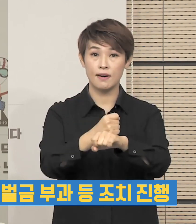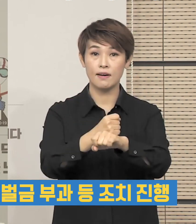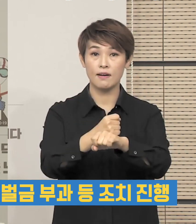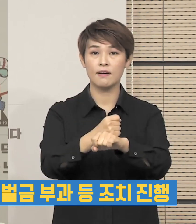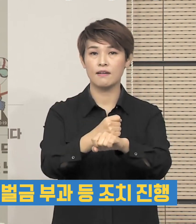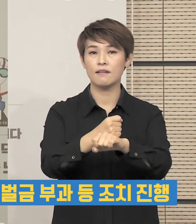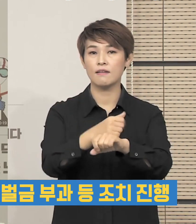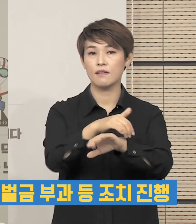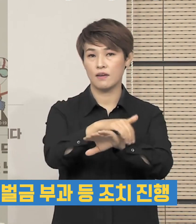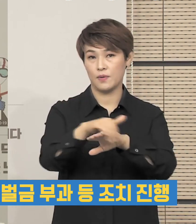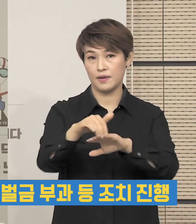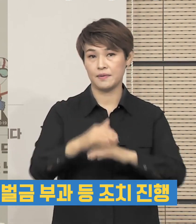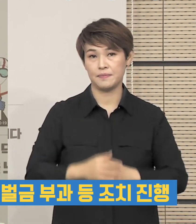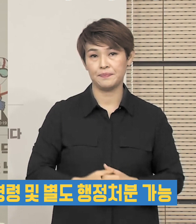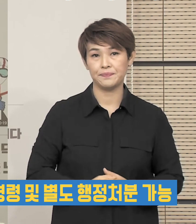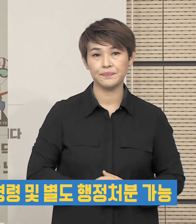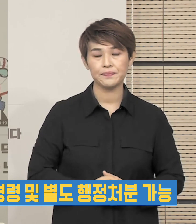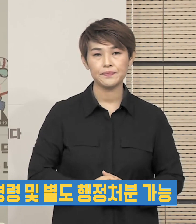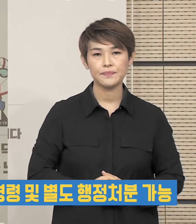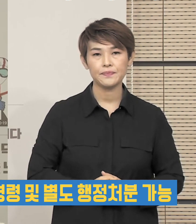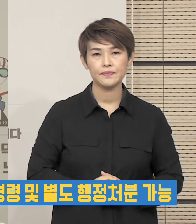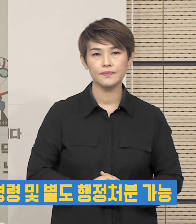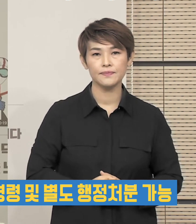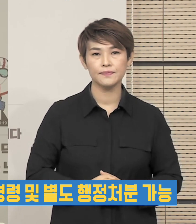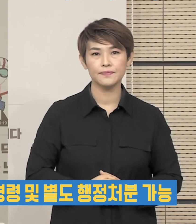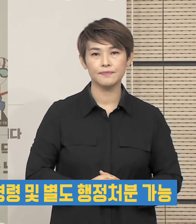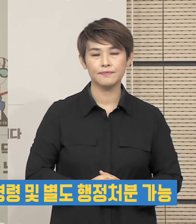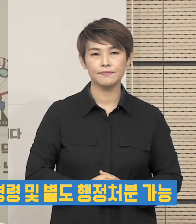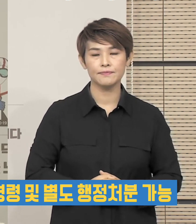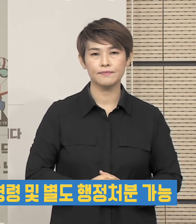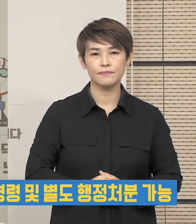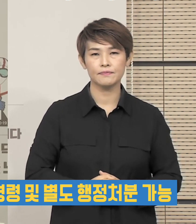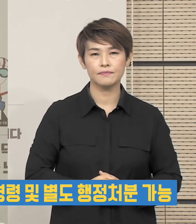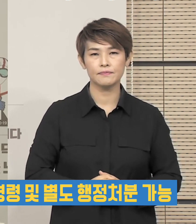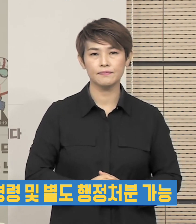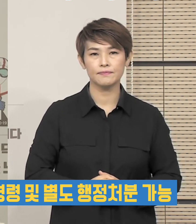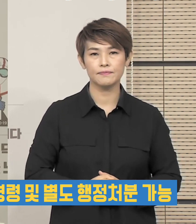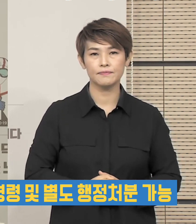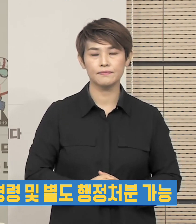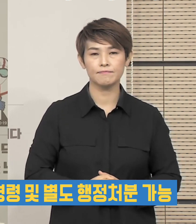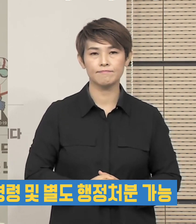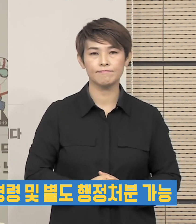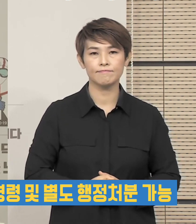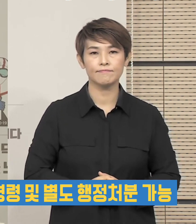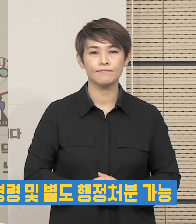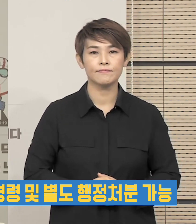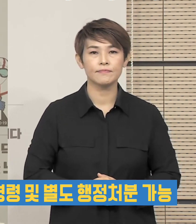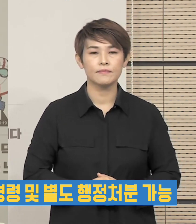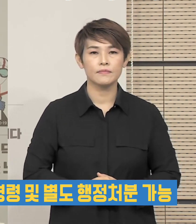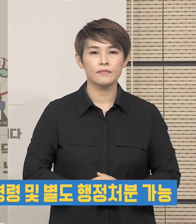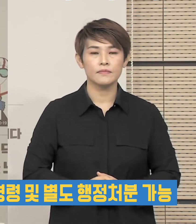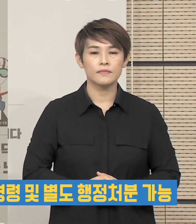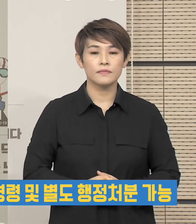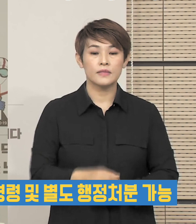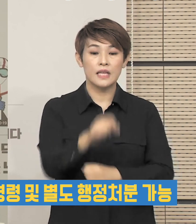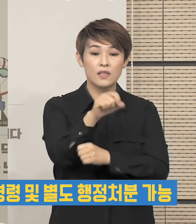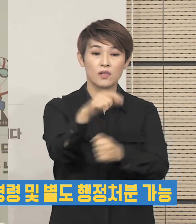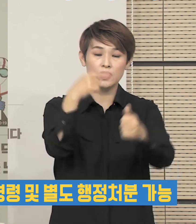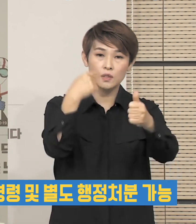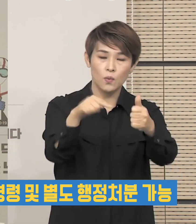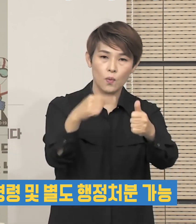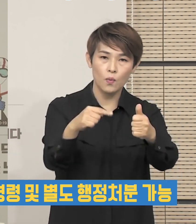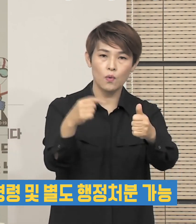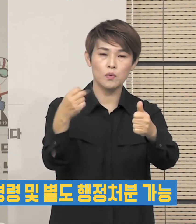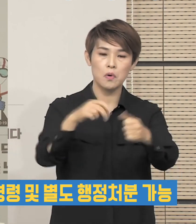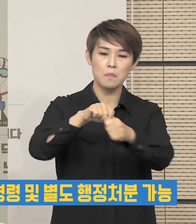병행해서 진행이 될 겁니다. 덧붙여서 만약에 행정지도나 이러한 벌금